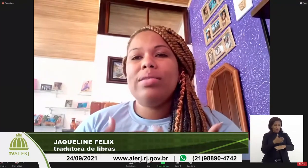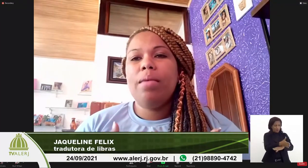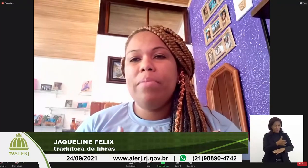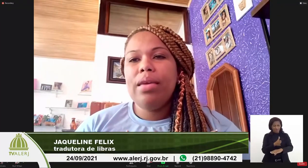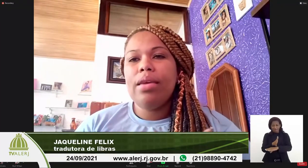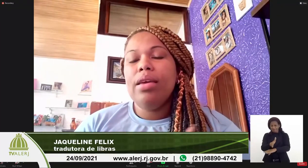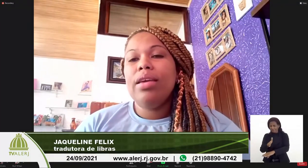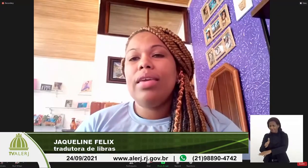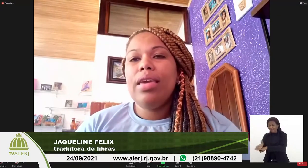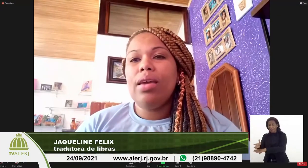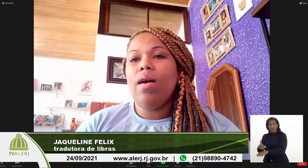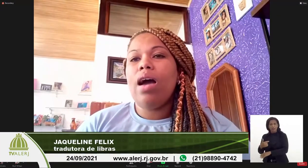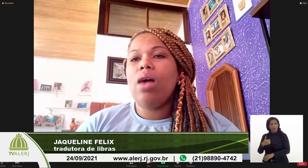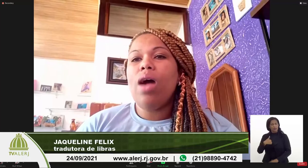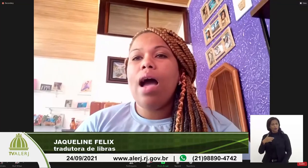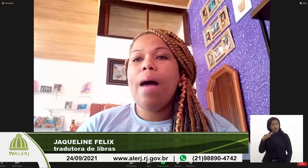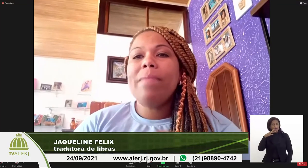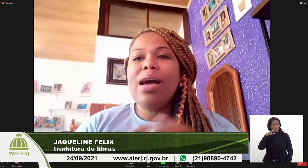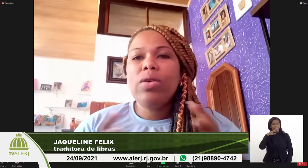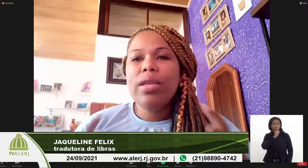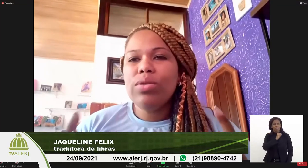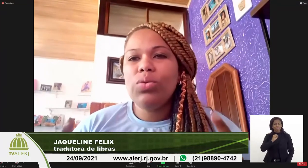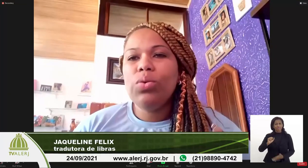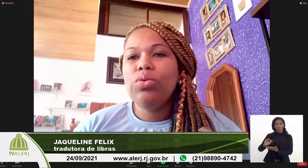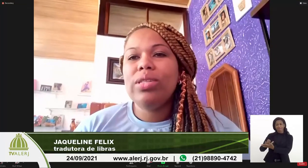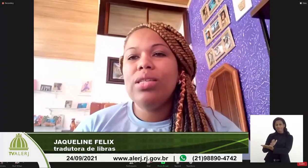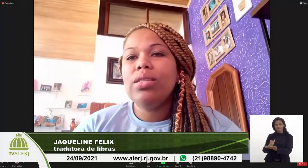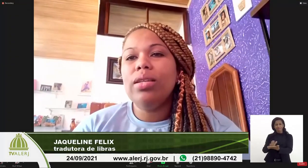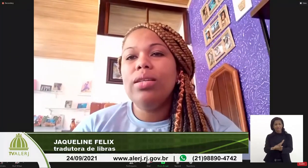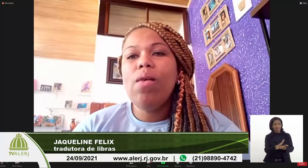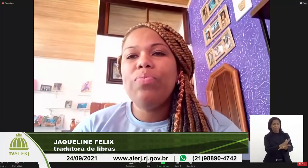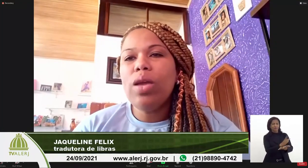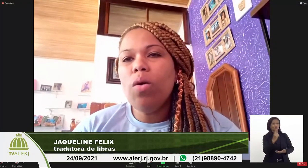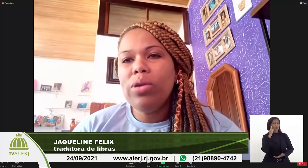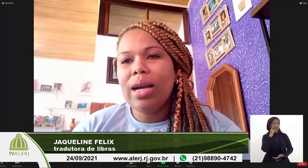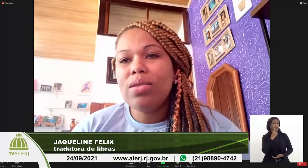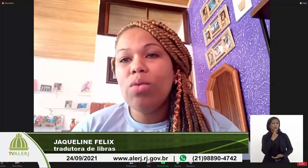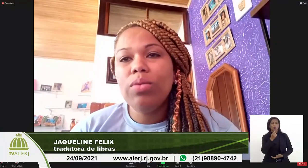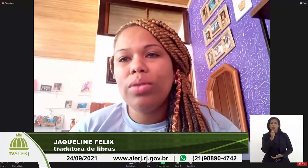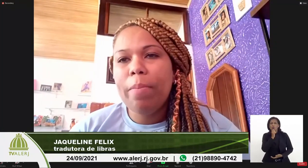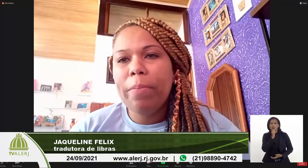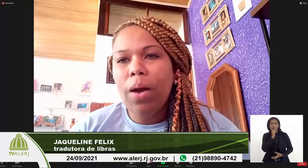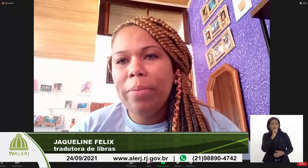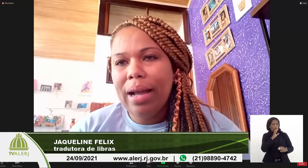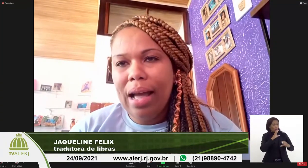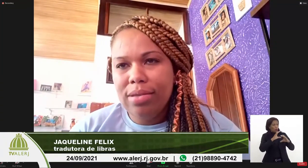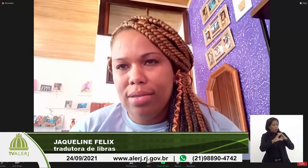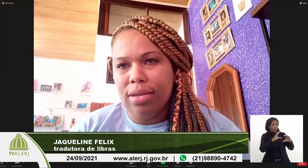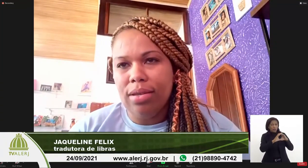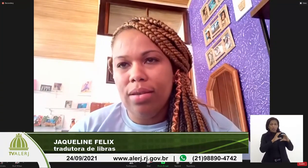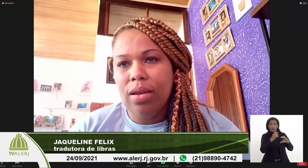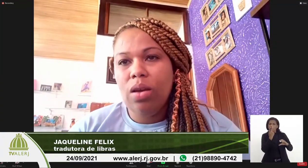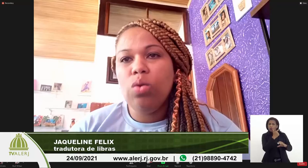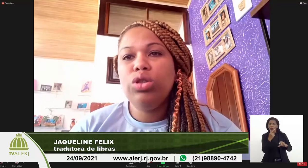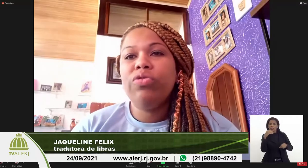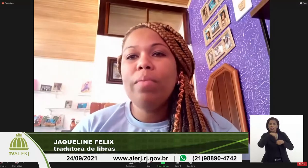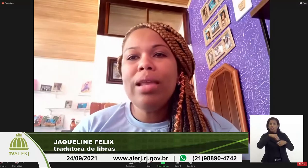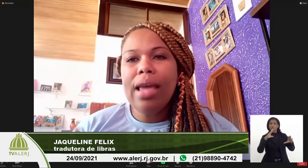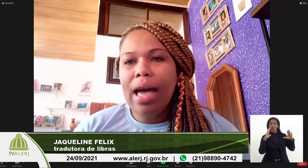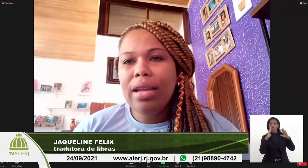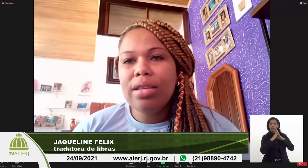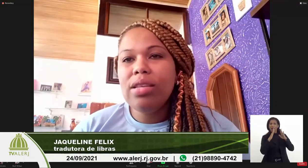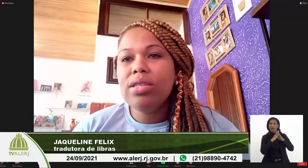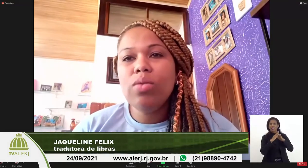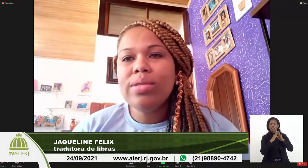eu percebi que a maioria dos surdos, eles não têm comunicação dentro da própria casa. os